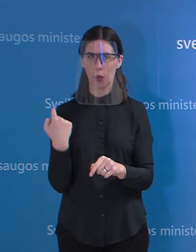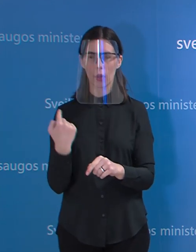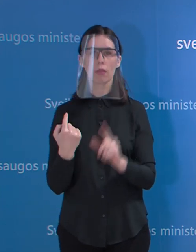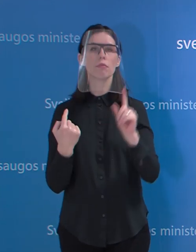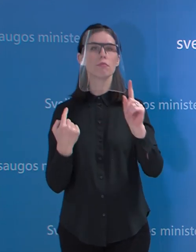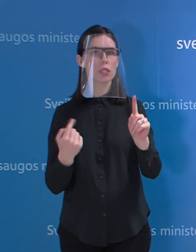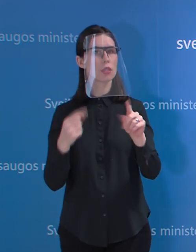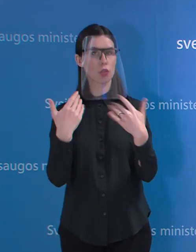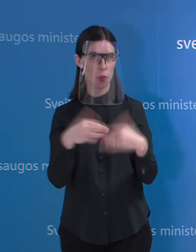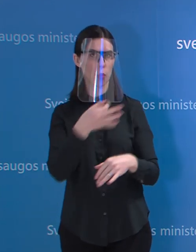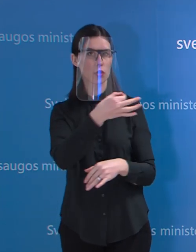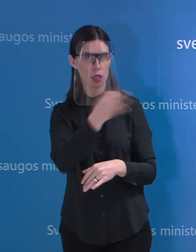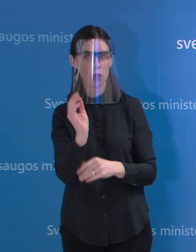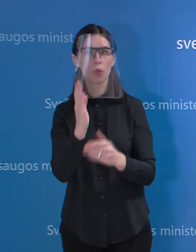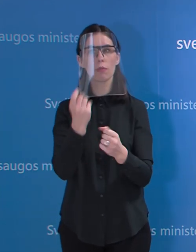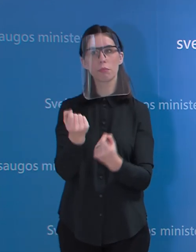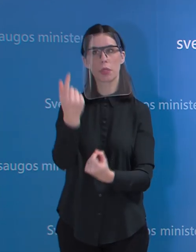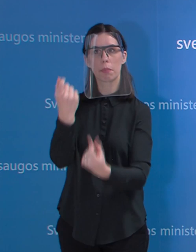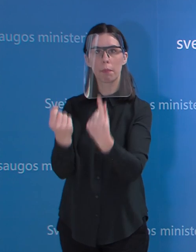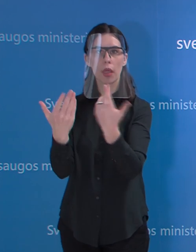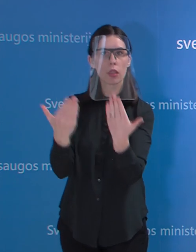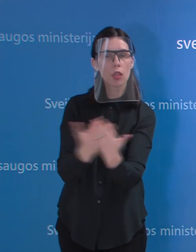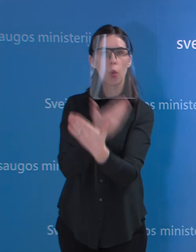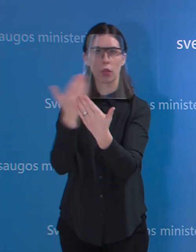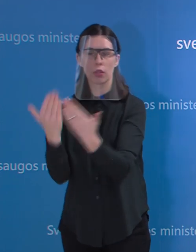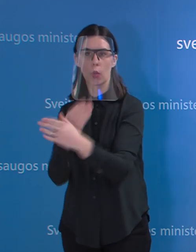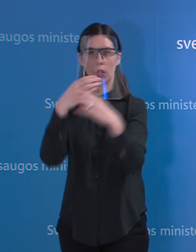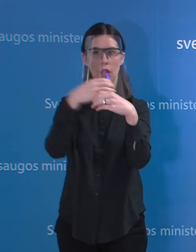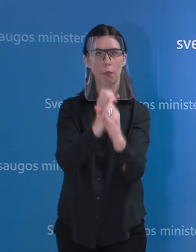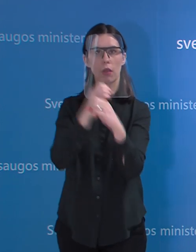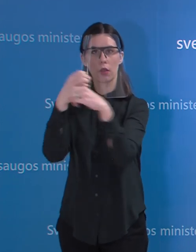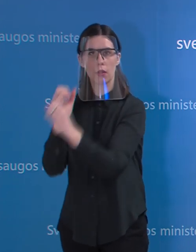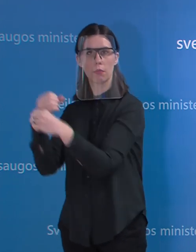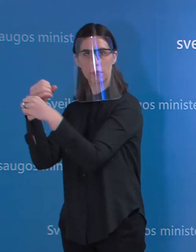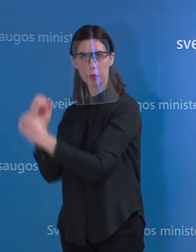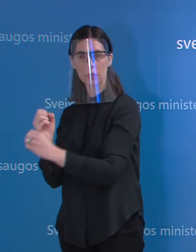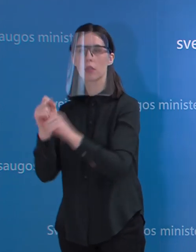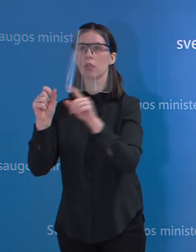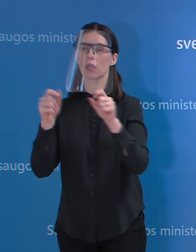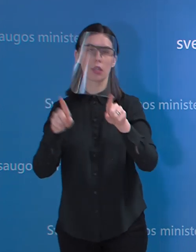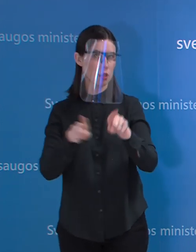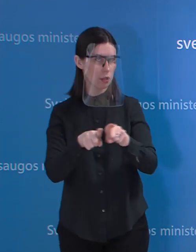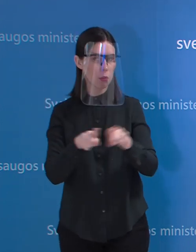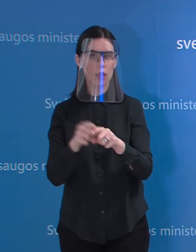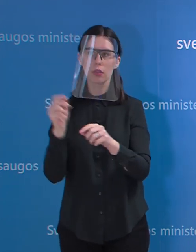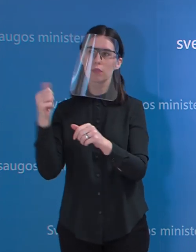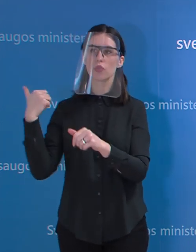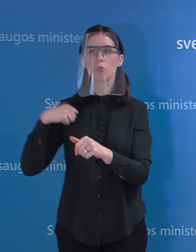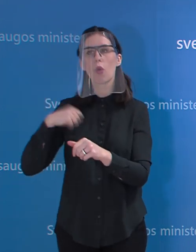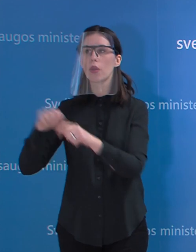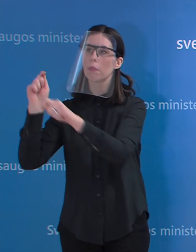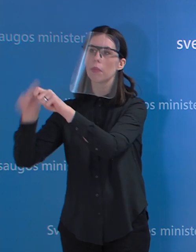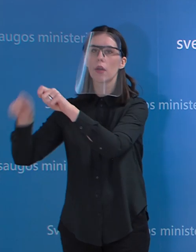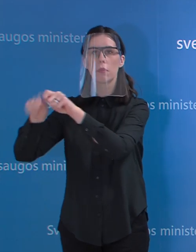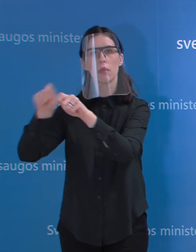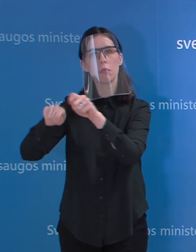yra pliečiama įtraukiant naujas laboratorijas. Ir dėl to ir mėginių įmama tie, kiek jos gali ištirti.